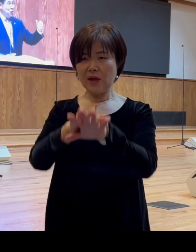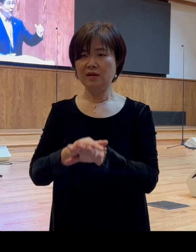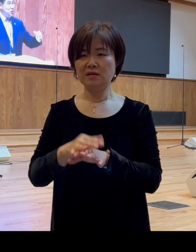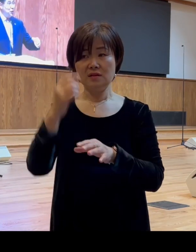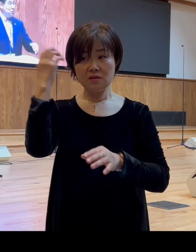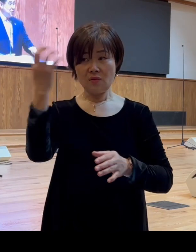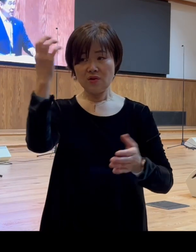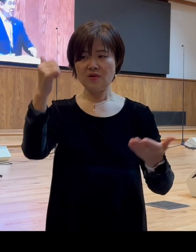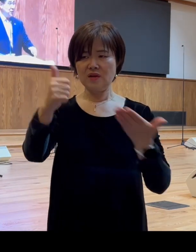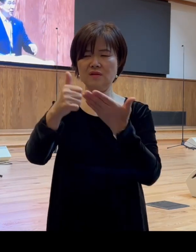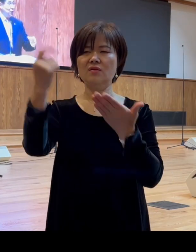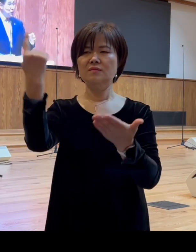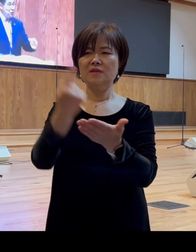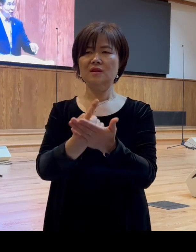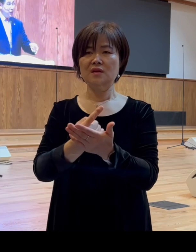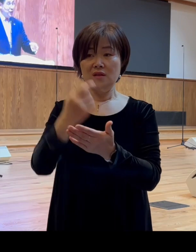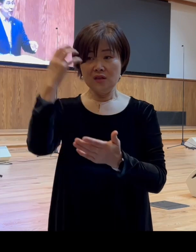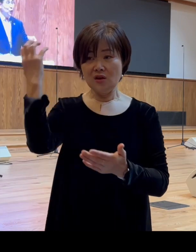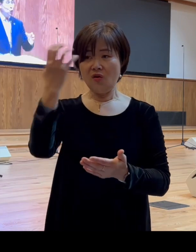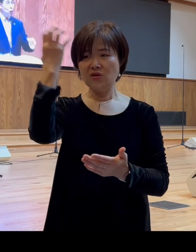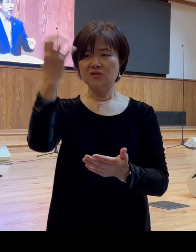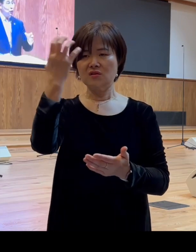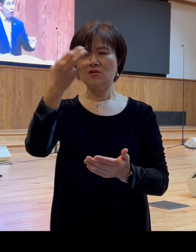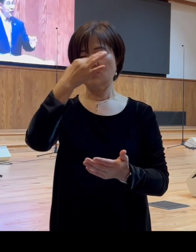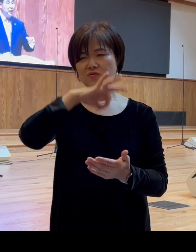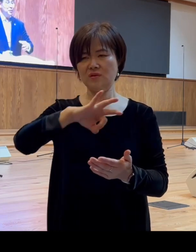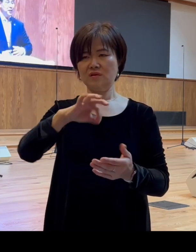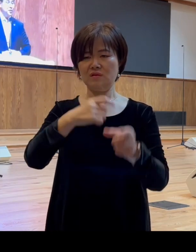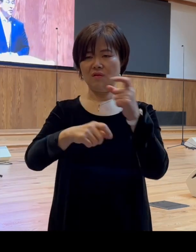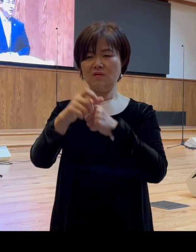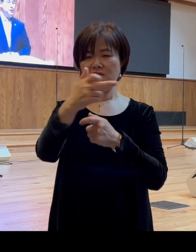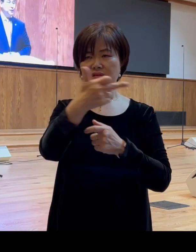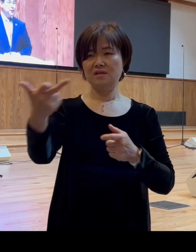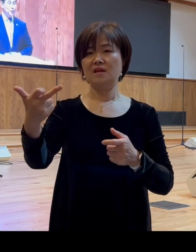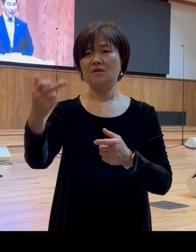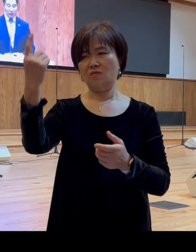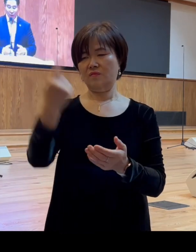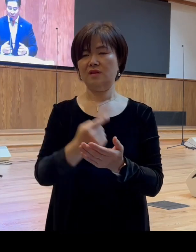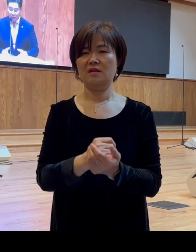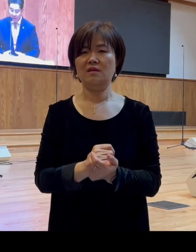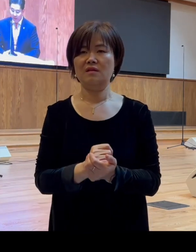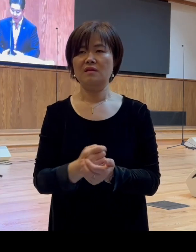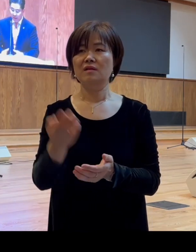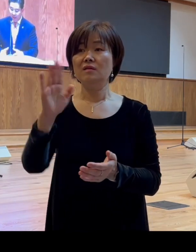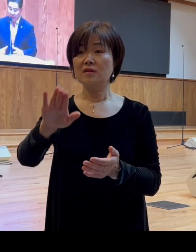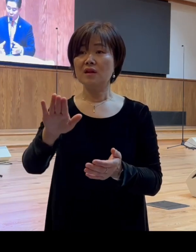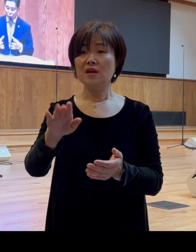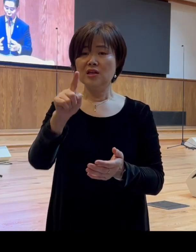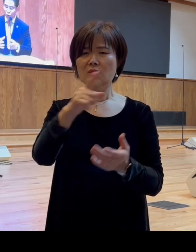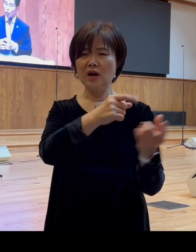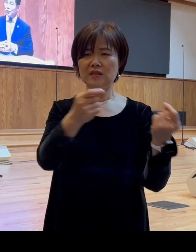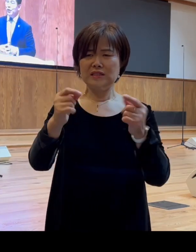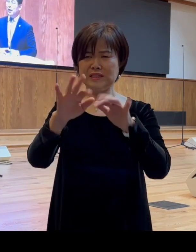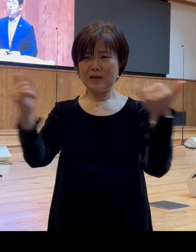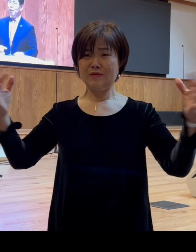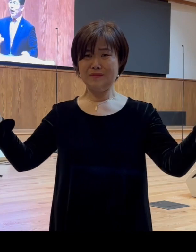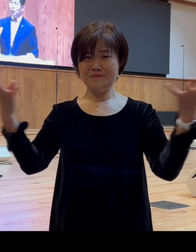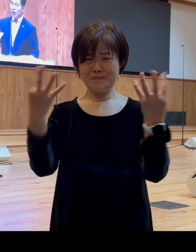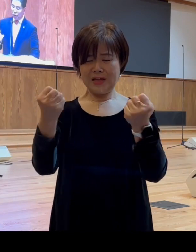임재하시는 영적인 효과가 더 크게 임하겠죠 그럼 그런데 이런 군중심리가 파괴적인